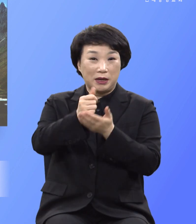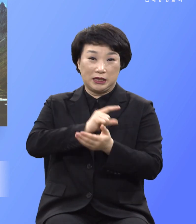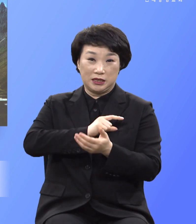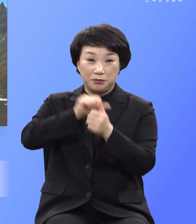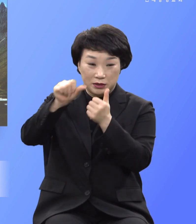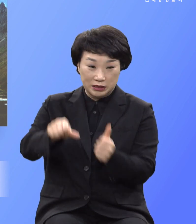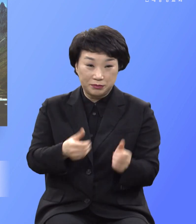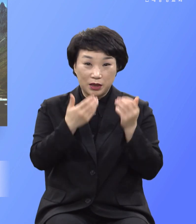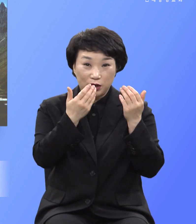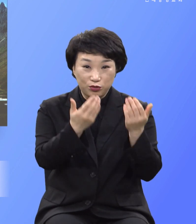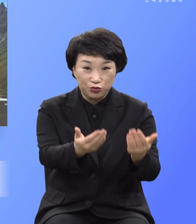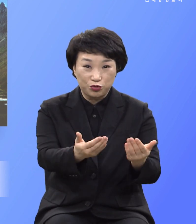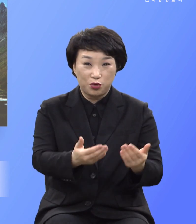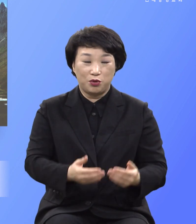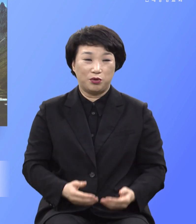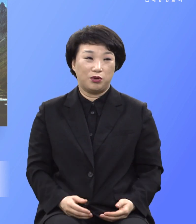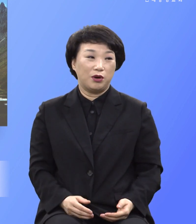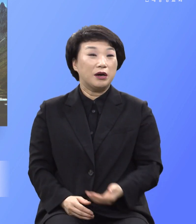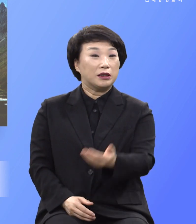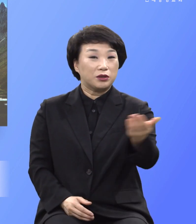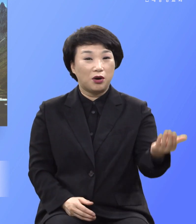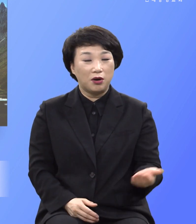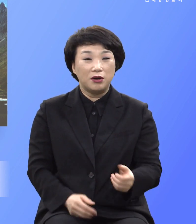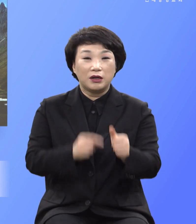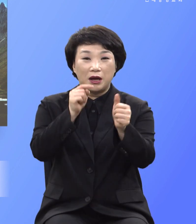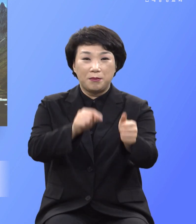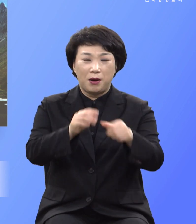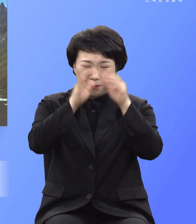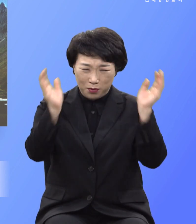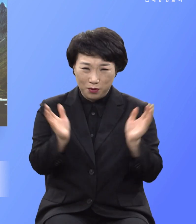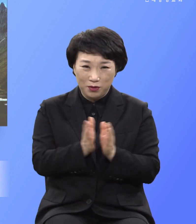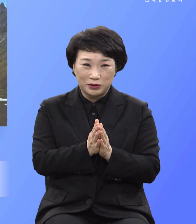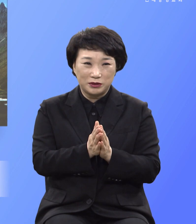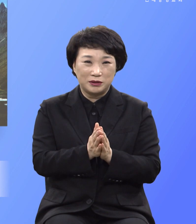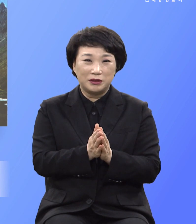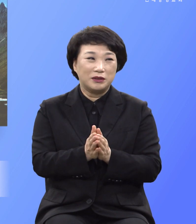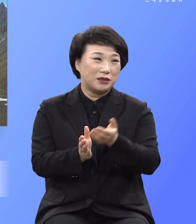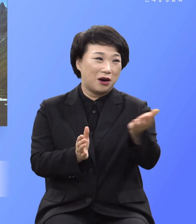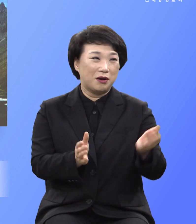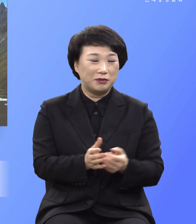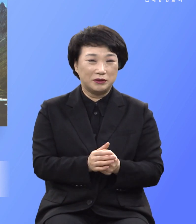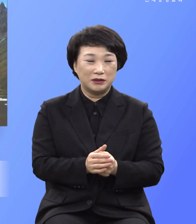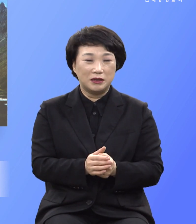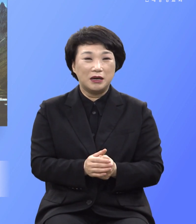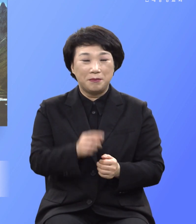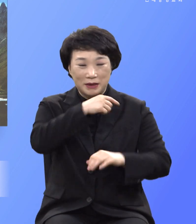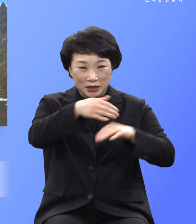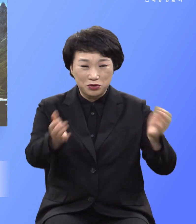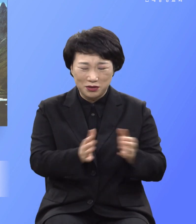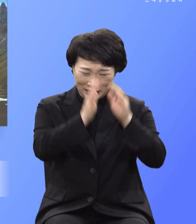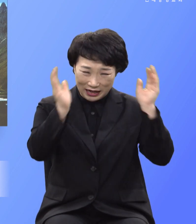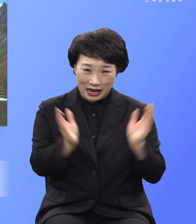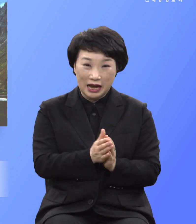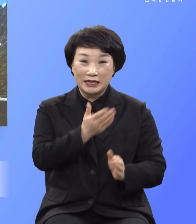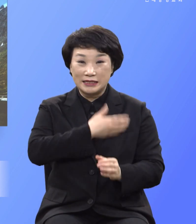이름으로 침례를 주고 모든 족속으로 제자를 삼아 아버지와 아들과